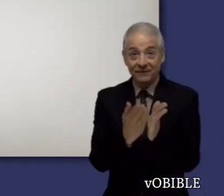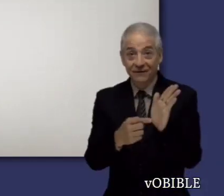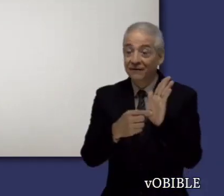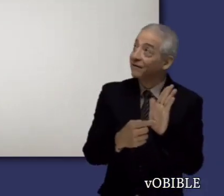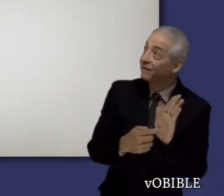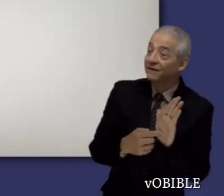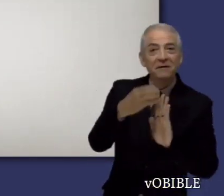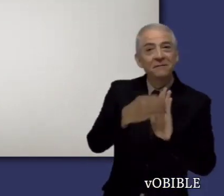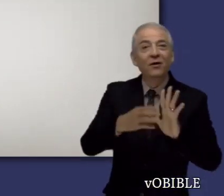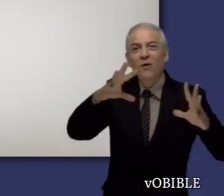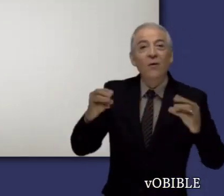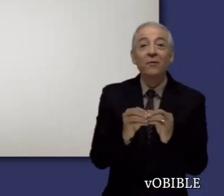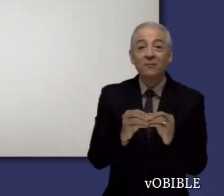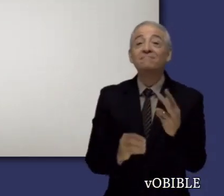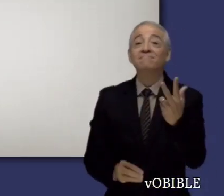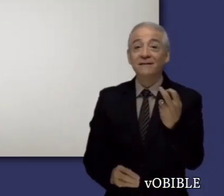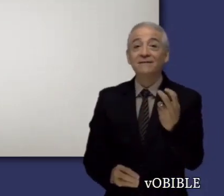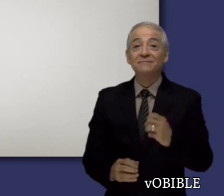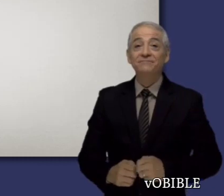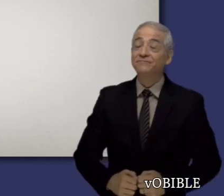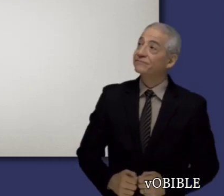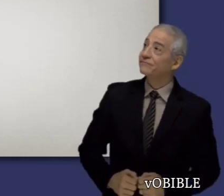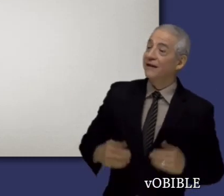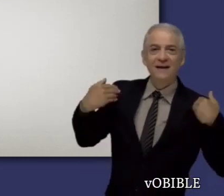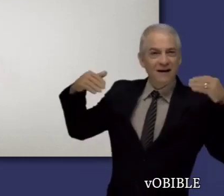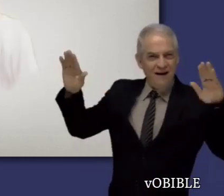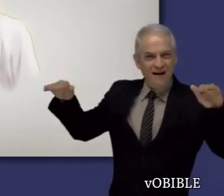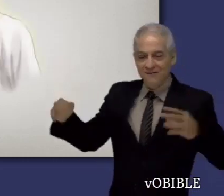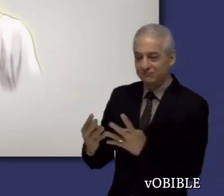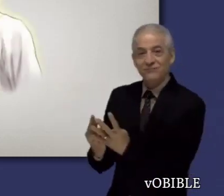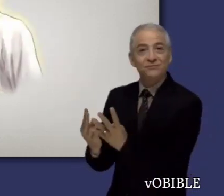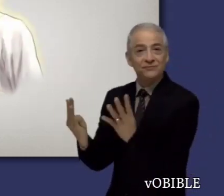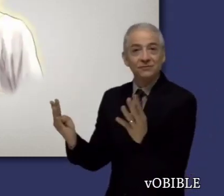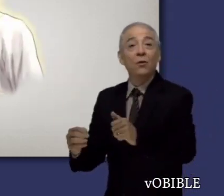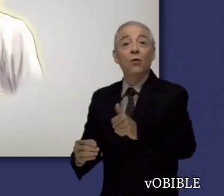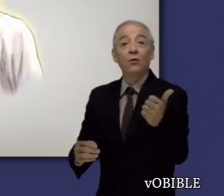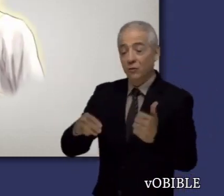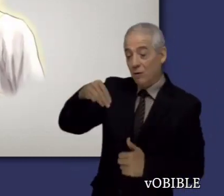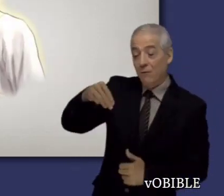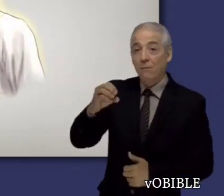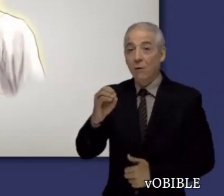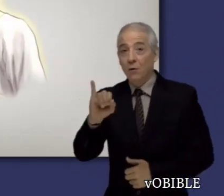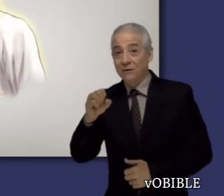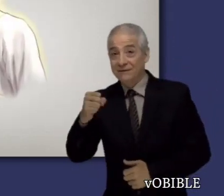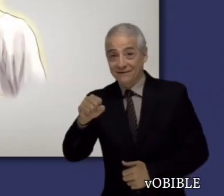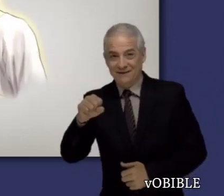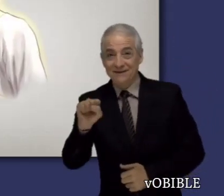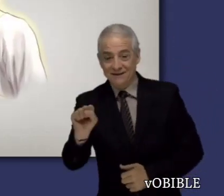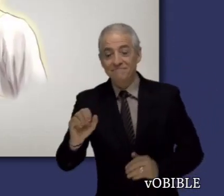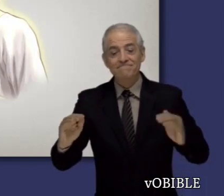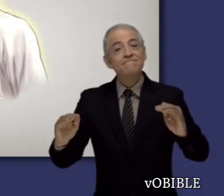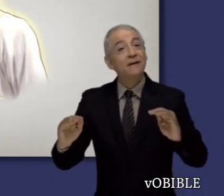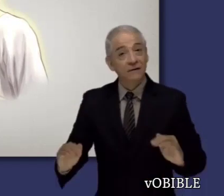tiene 13 capítulos. Los capítulos 1 a 3 establecen el tema de esta carta. En ellos se describe la